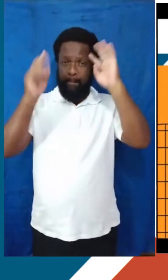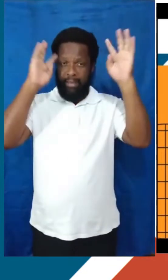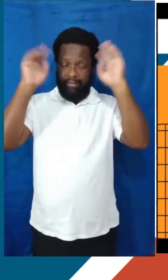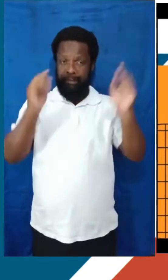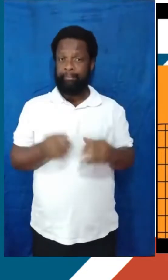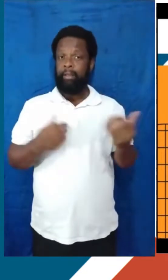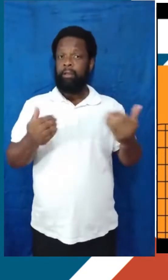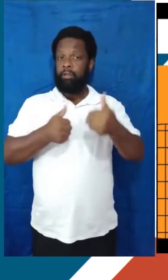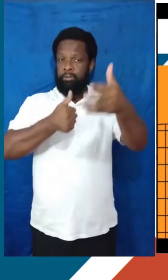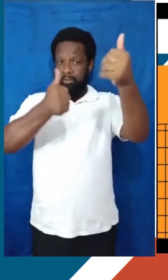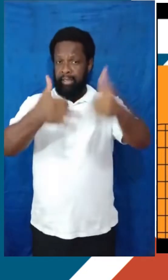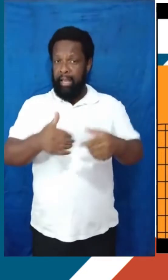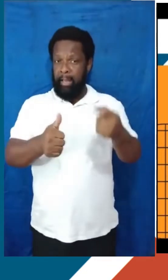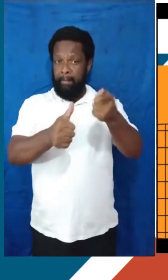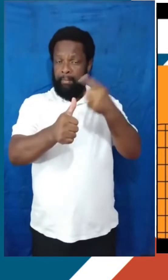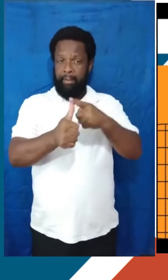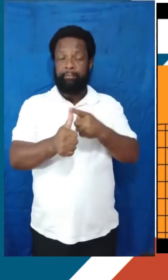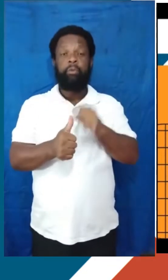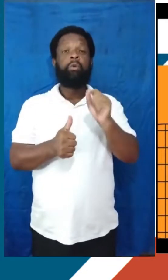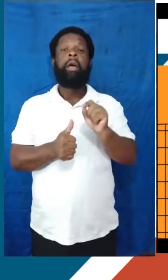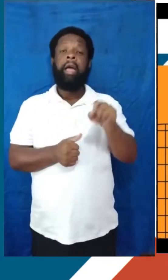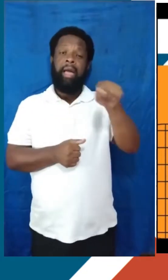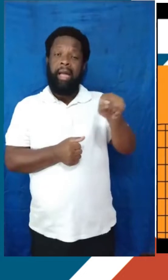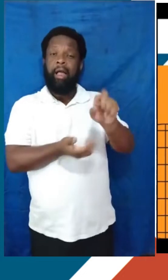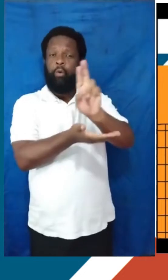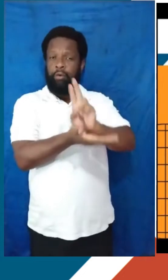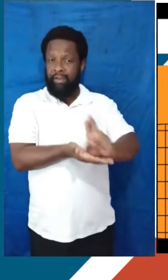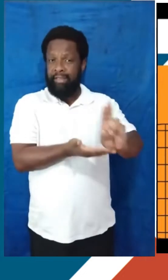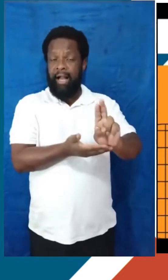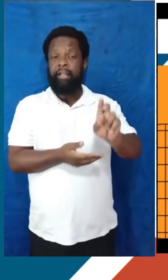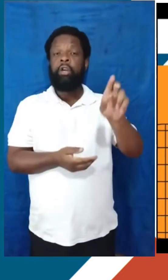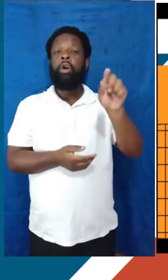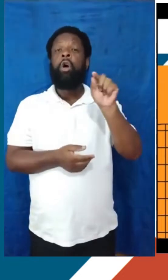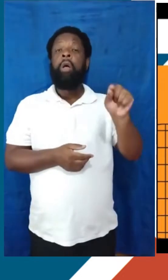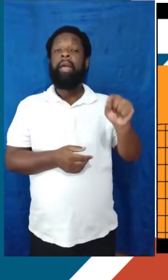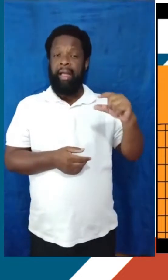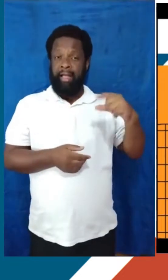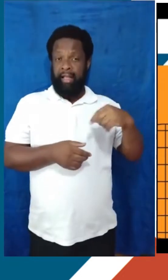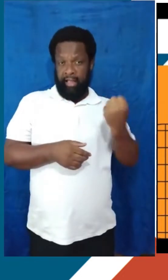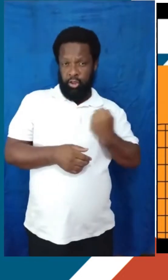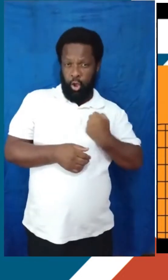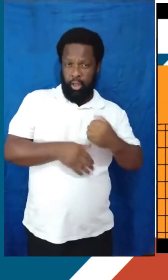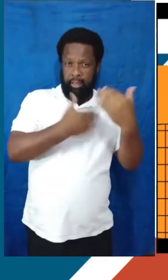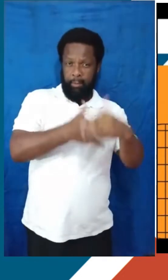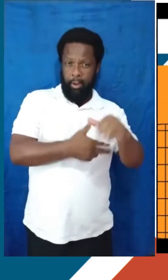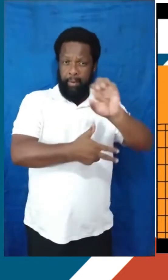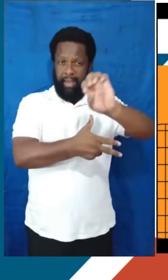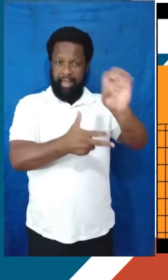principais. O primeiro é saber se a universidade utiliza a nota do Enem através do SISU ou se ela faz um vestibular